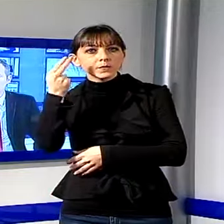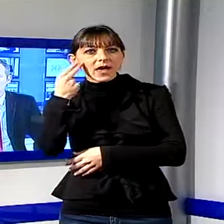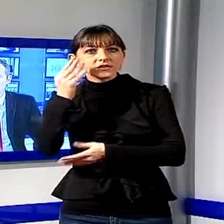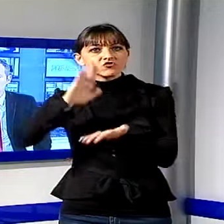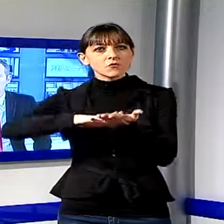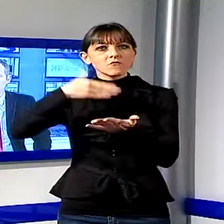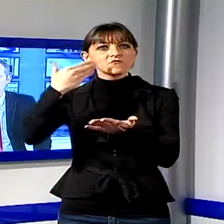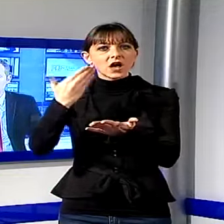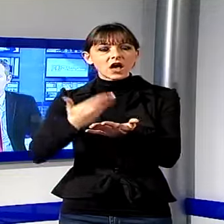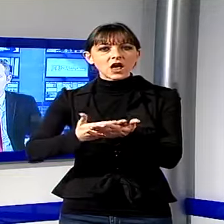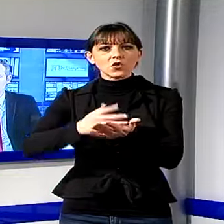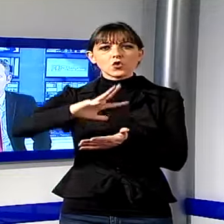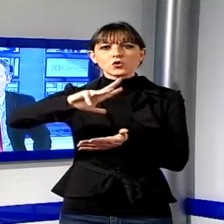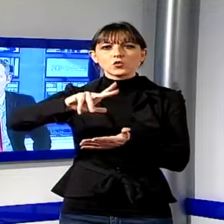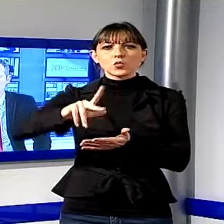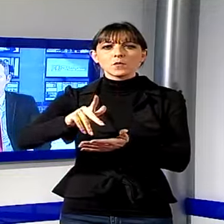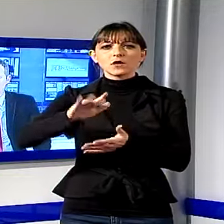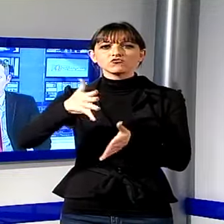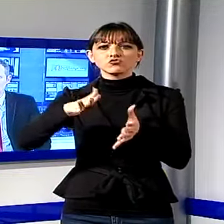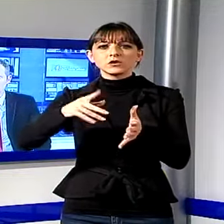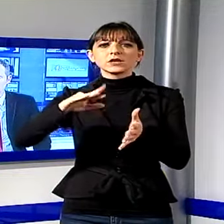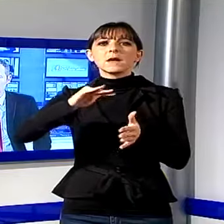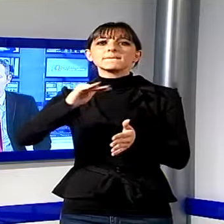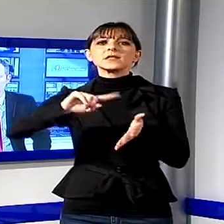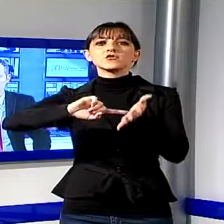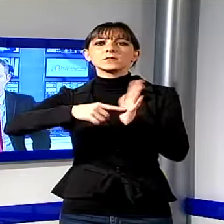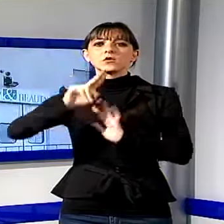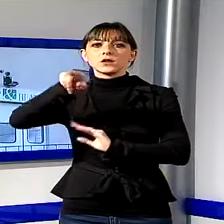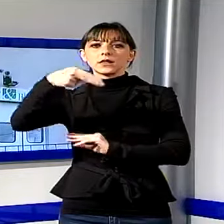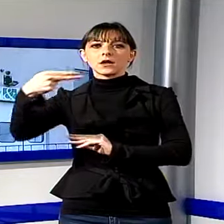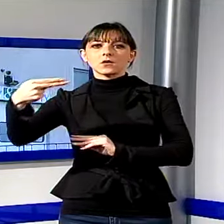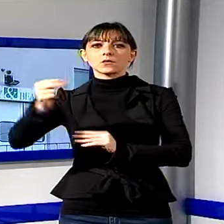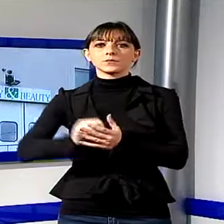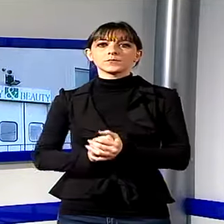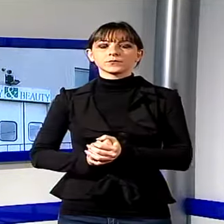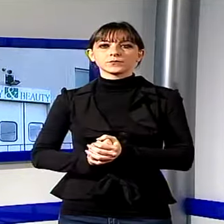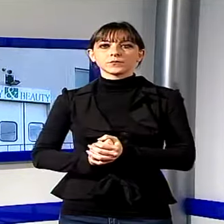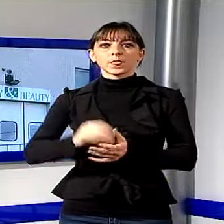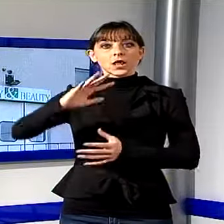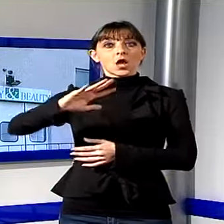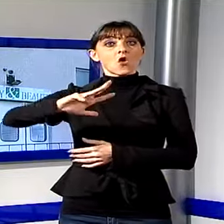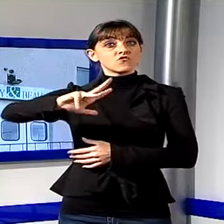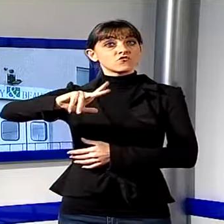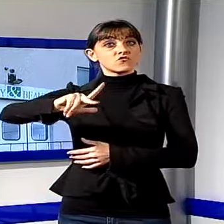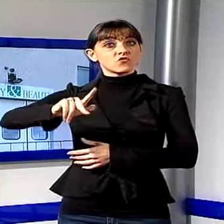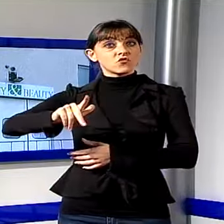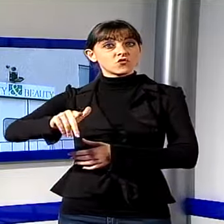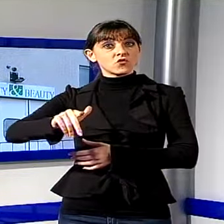intorno al mezzo milione di euro. Sentiamo Roy Lepore. Colpo da 500 mila euro circa in un magazzino di